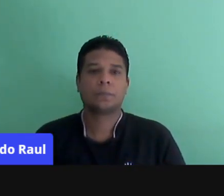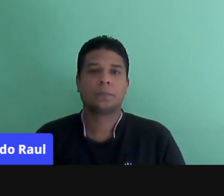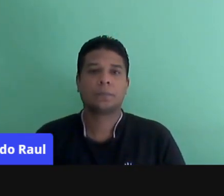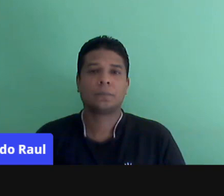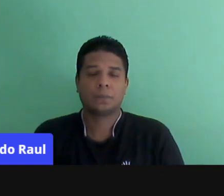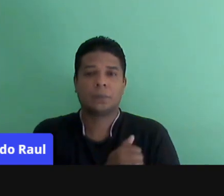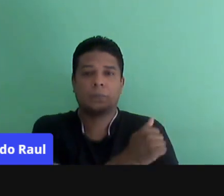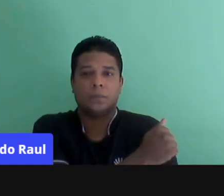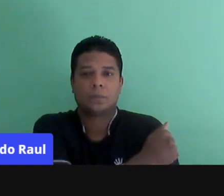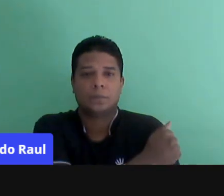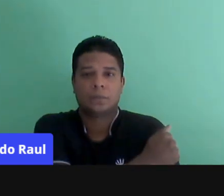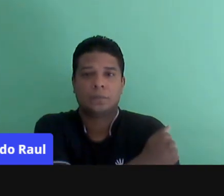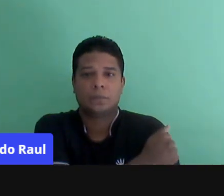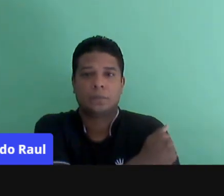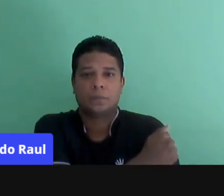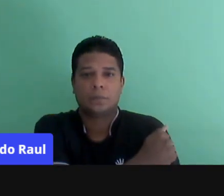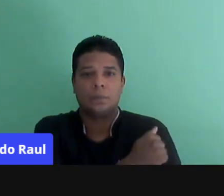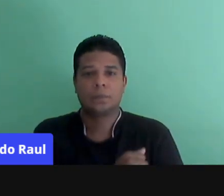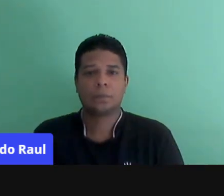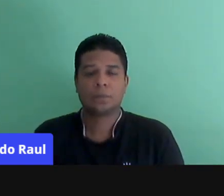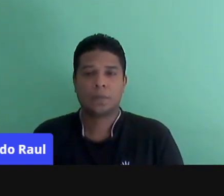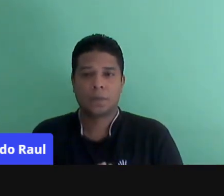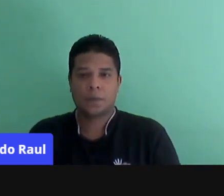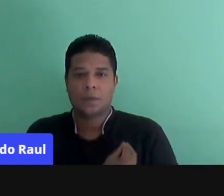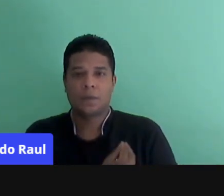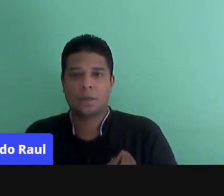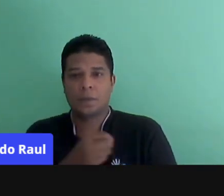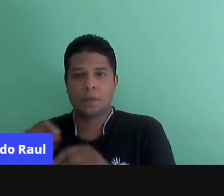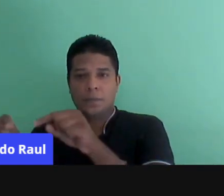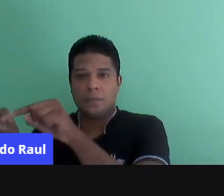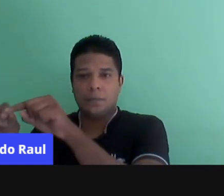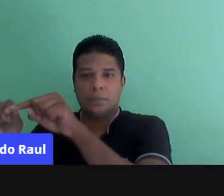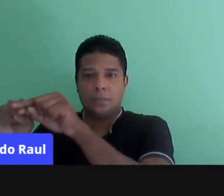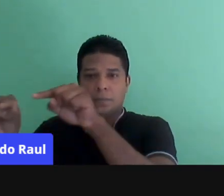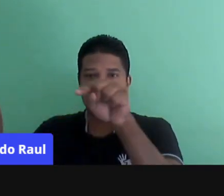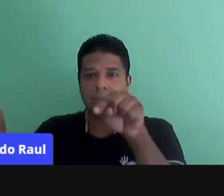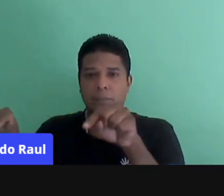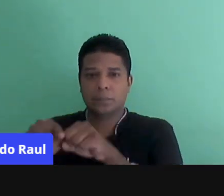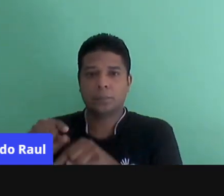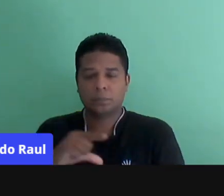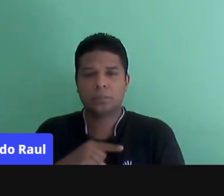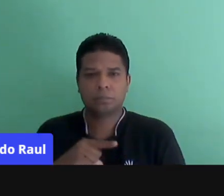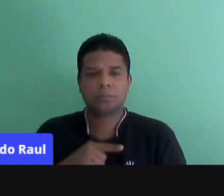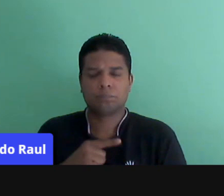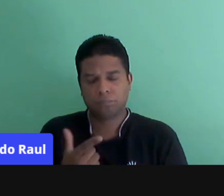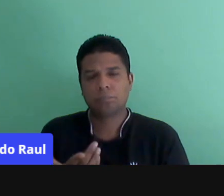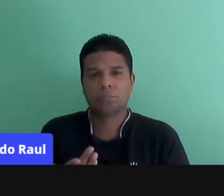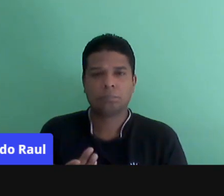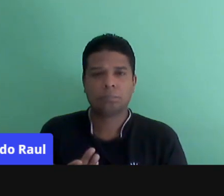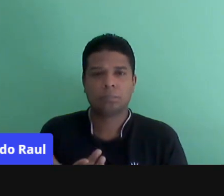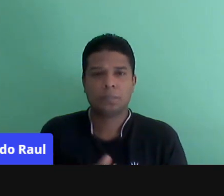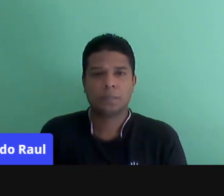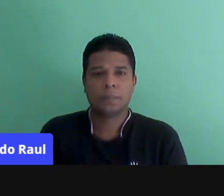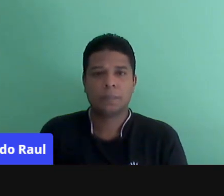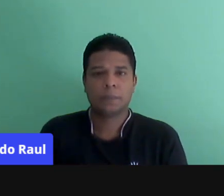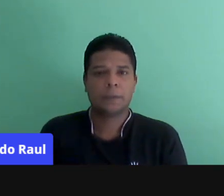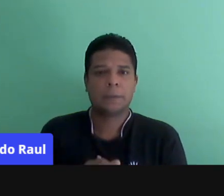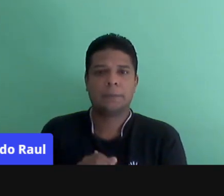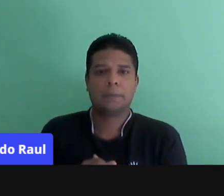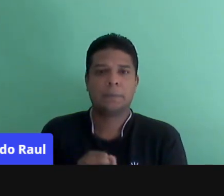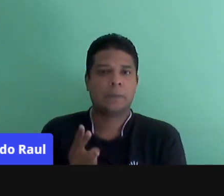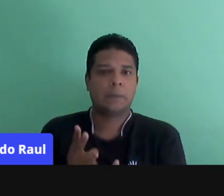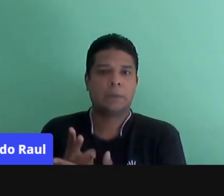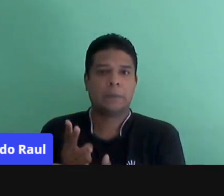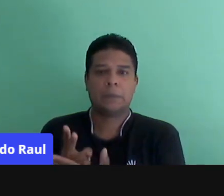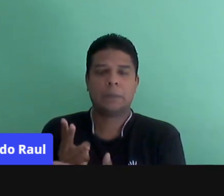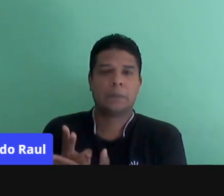os alunos que estão presentes nesse espaço de sala de aula, eles têm intencionalidades. Nem sempre essas